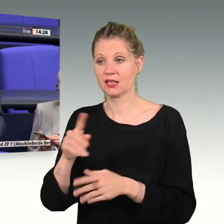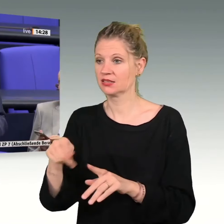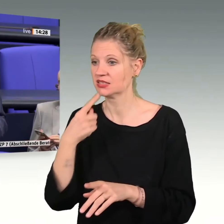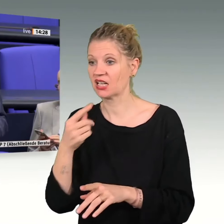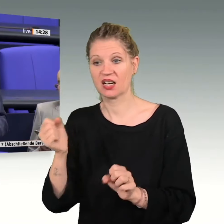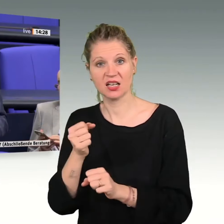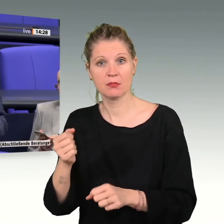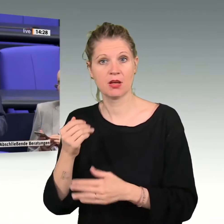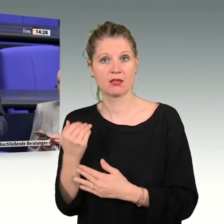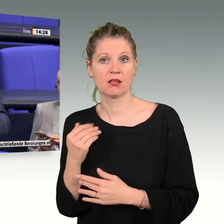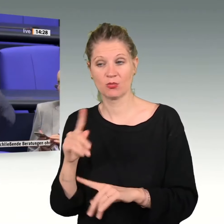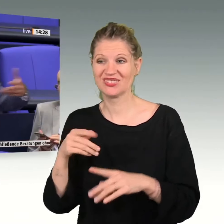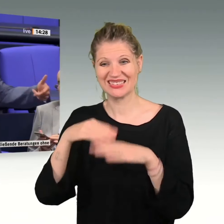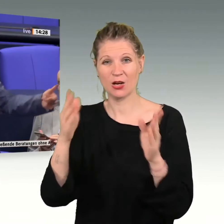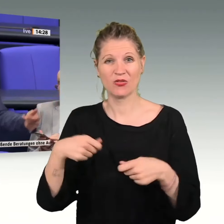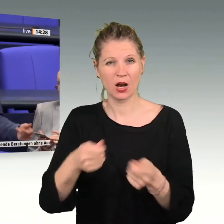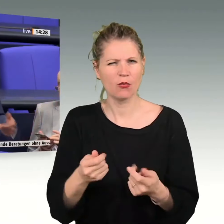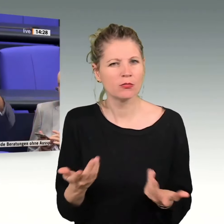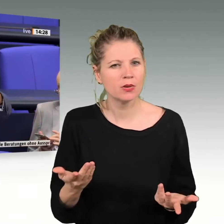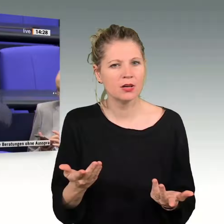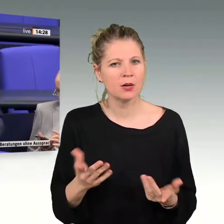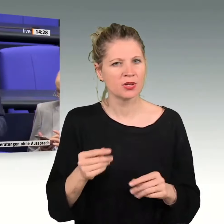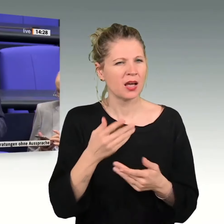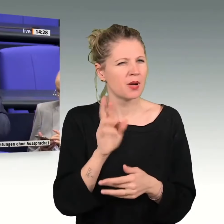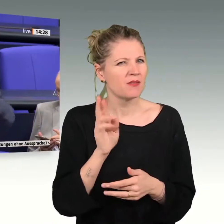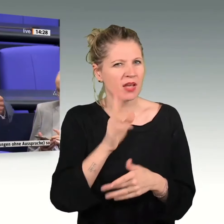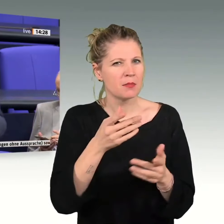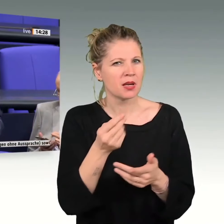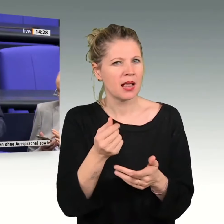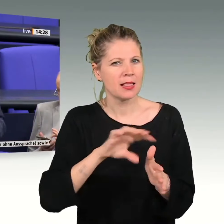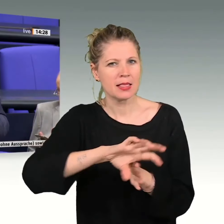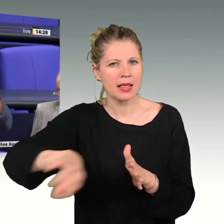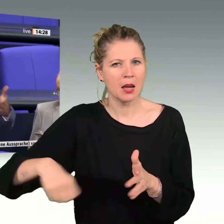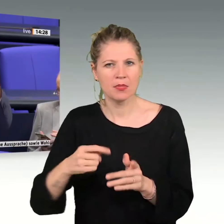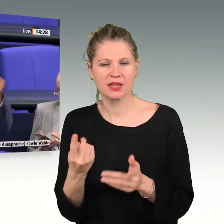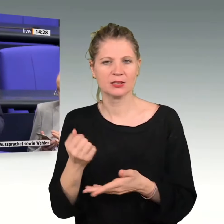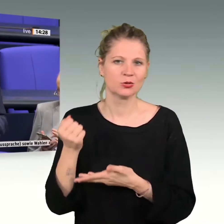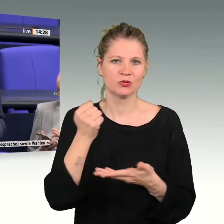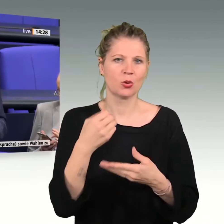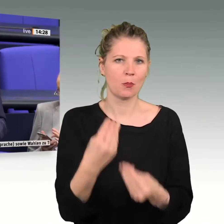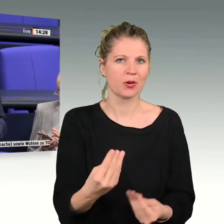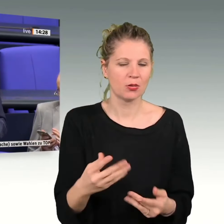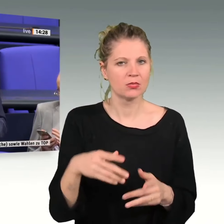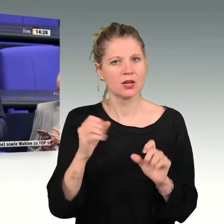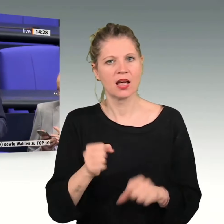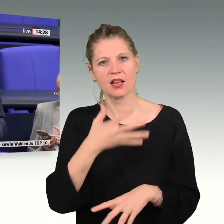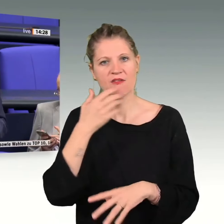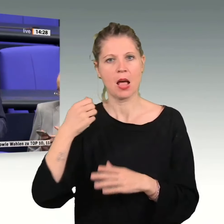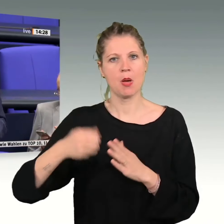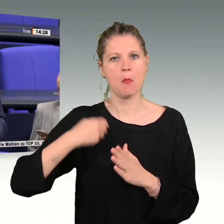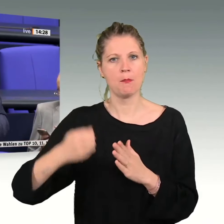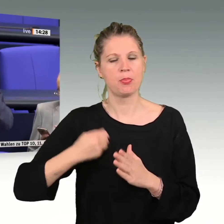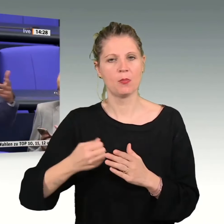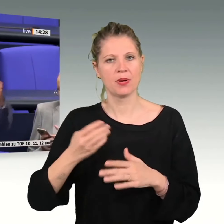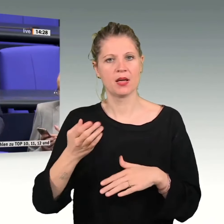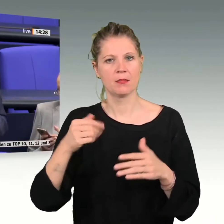Auf welchem Planeten leben Sie eigentlich? Wem wollen Sie eigentlich das Geld nehmen, damit jemand dann Subventionen bekommt, um sich eine Wärmepumpe in seinen Keller